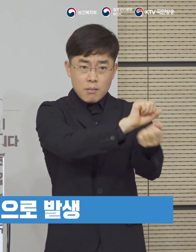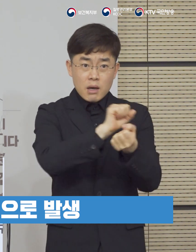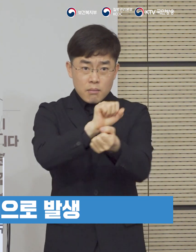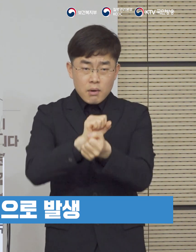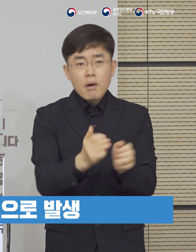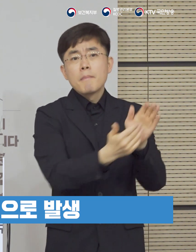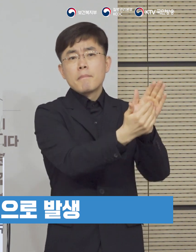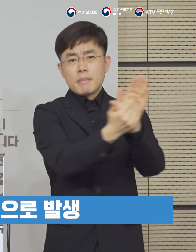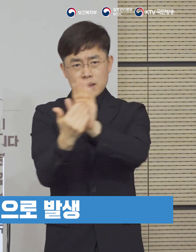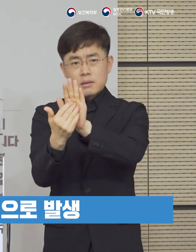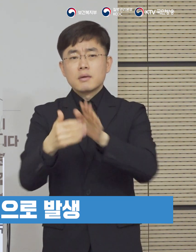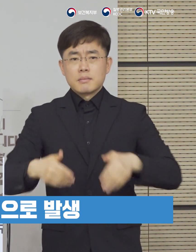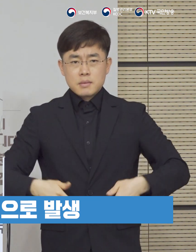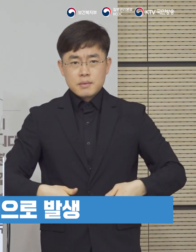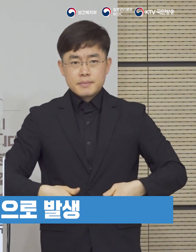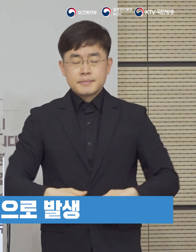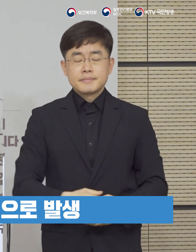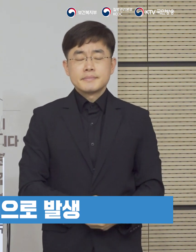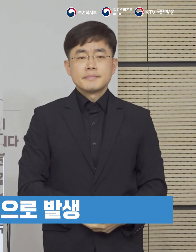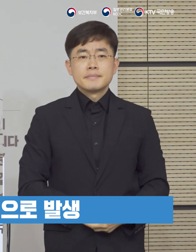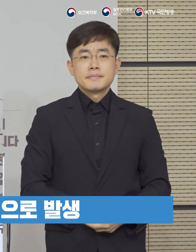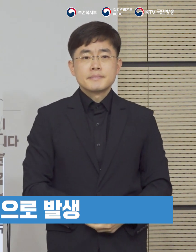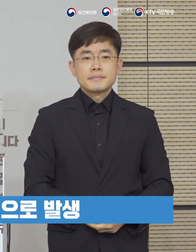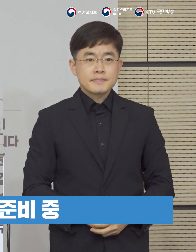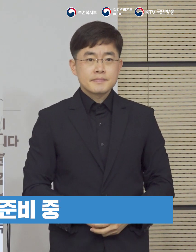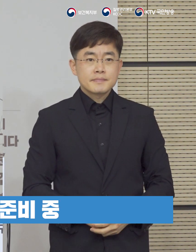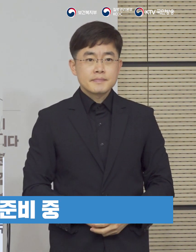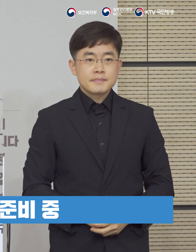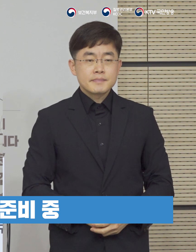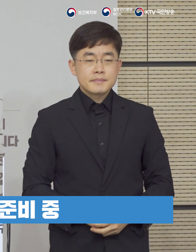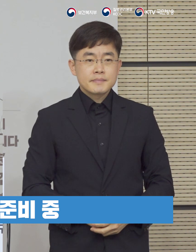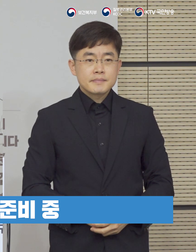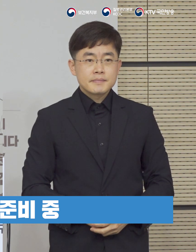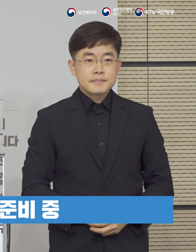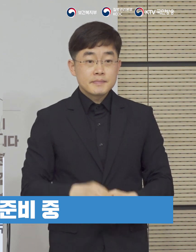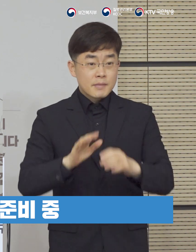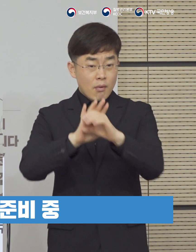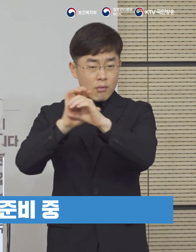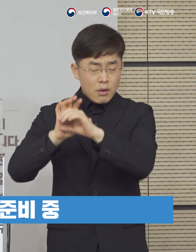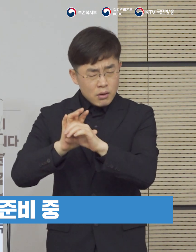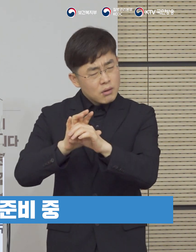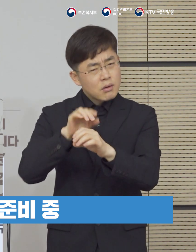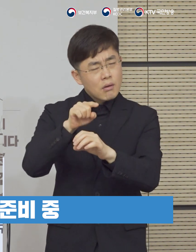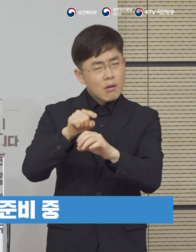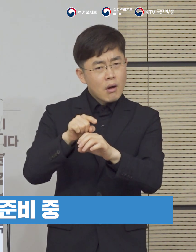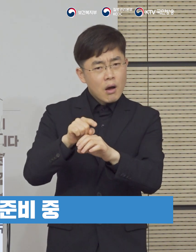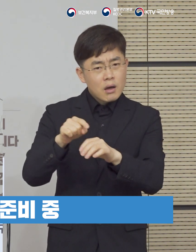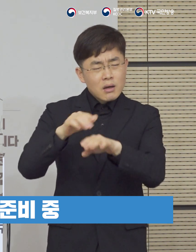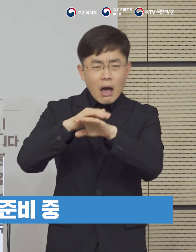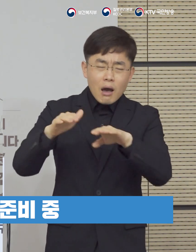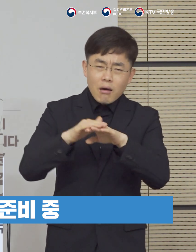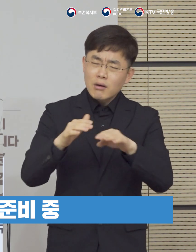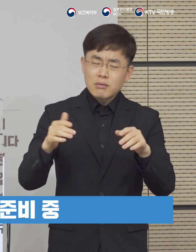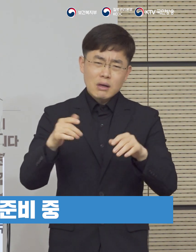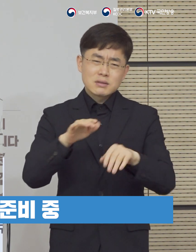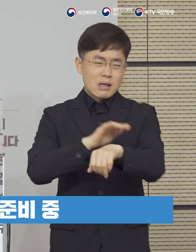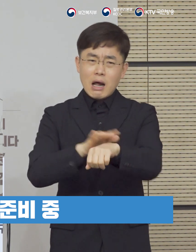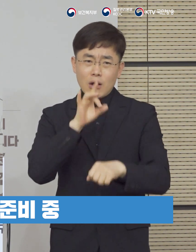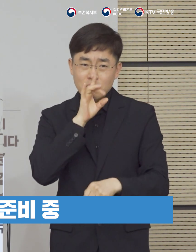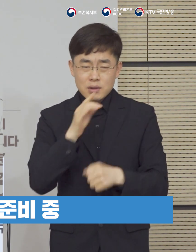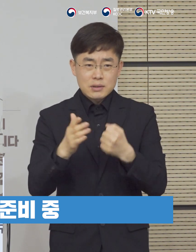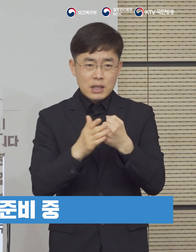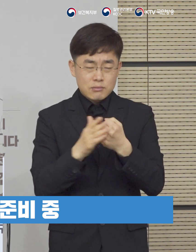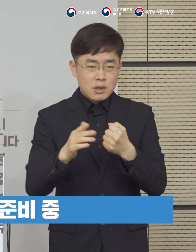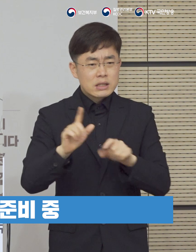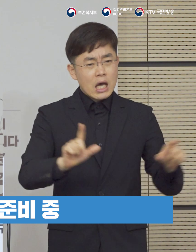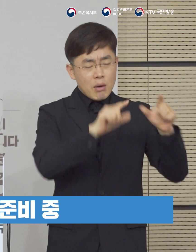있는 집단 감염을 차단하여야 합니다. 정부는 코로나19의 장기화 상황에 대비하기